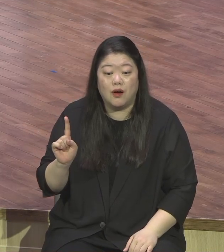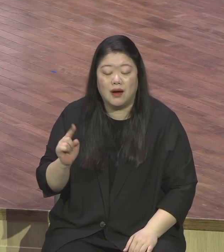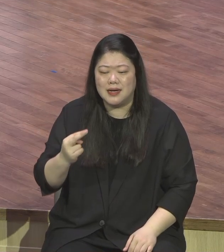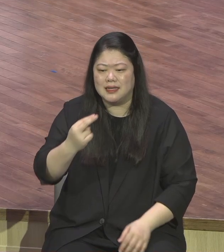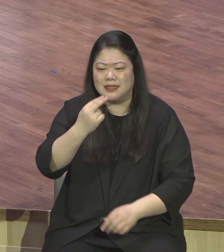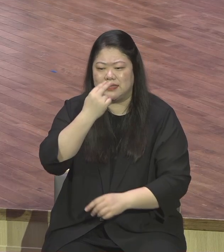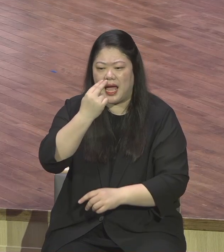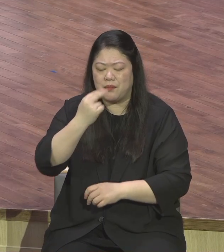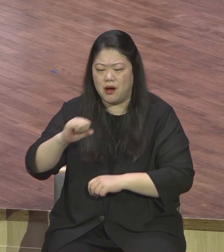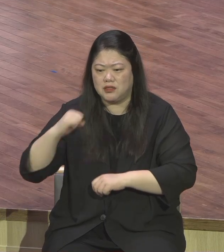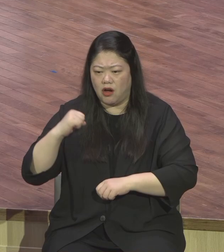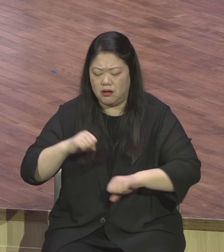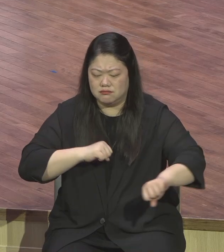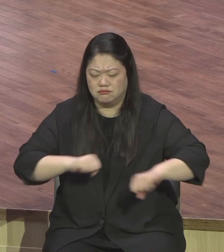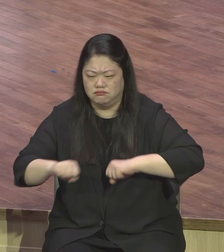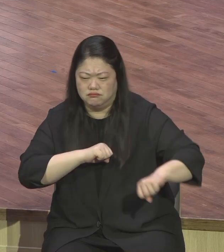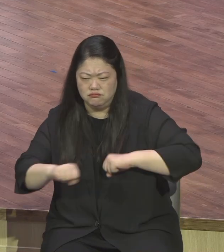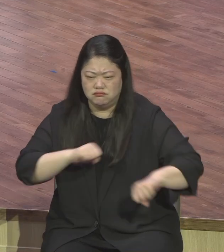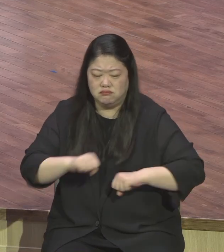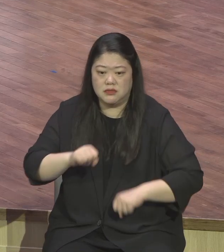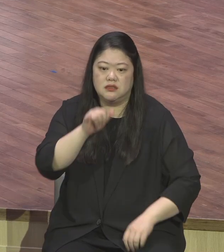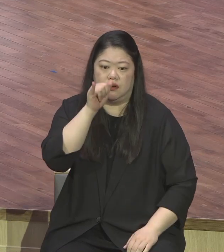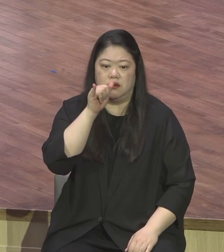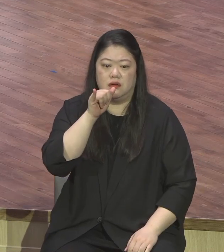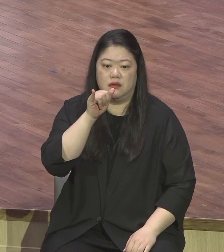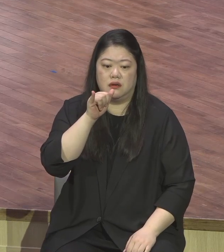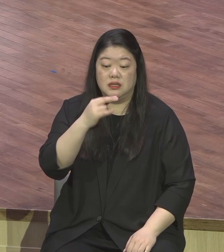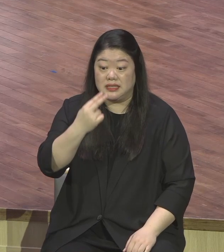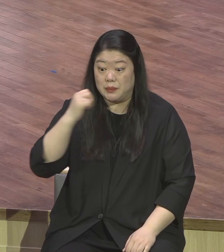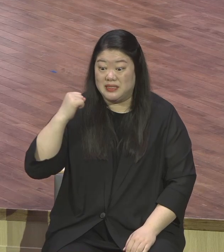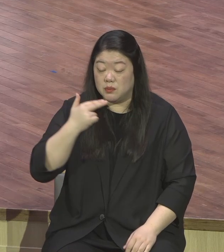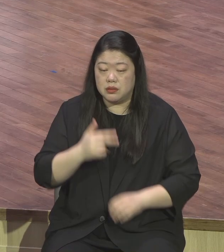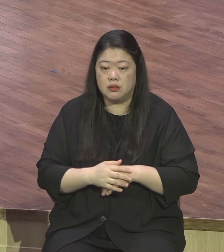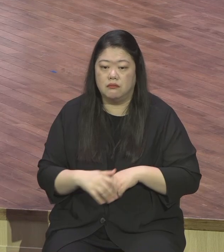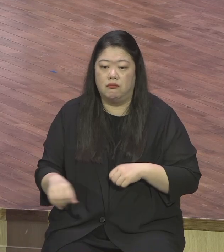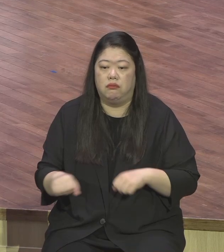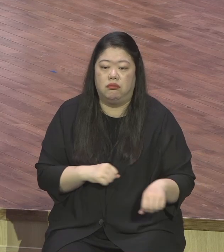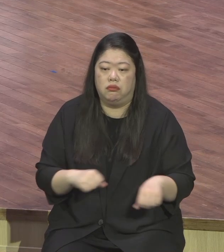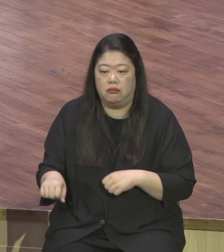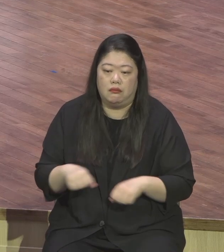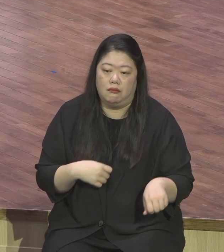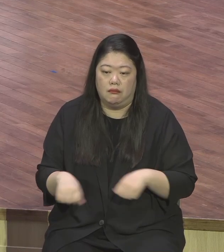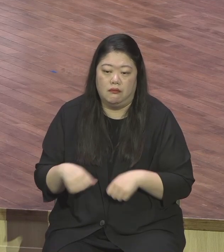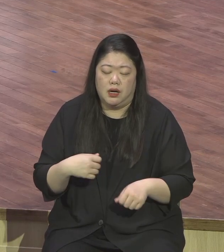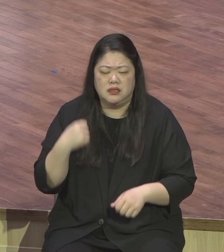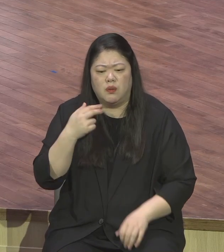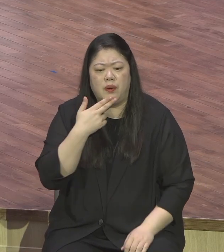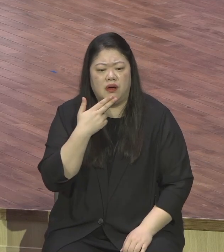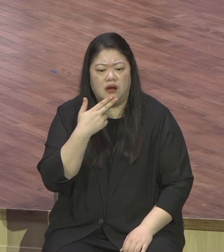능력이 힘이 있어요 불신자가 갖지 못하는 생명력이 있다니까 이런 사람